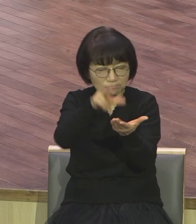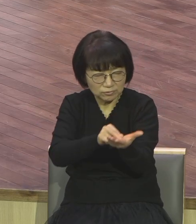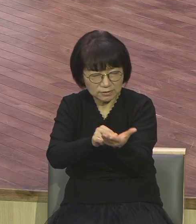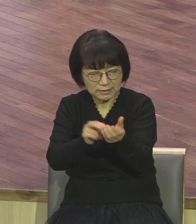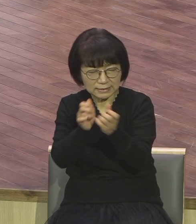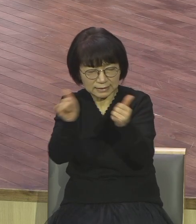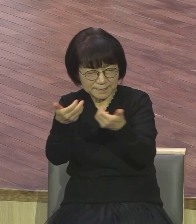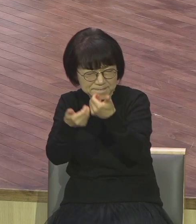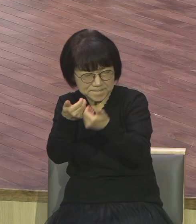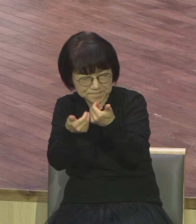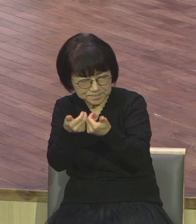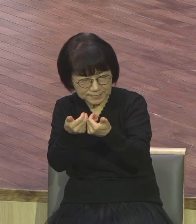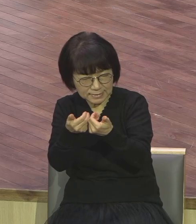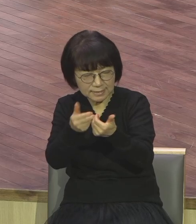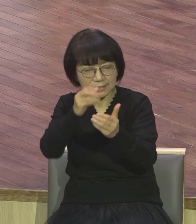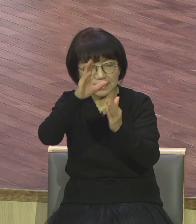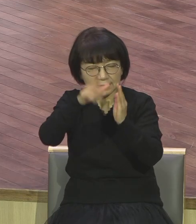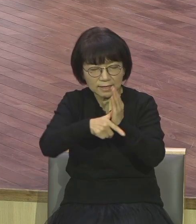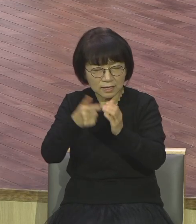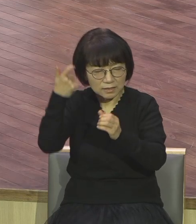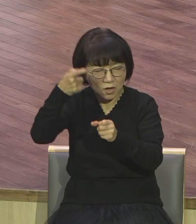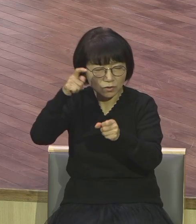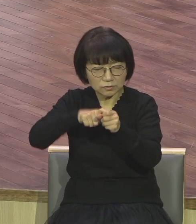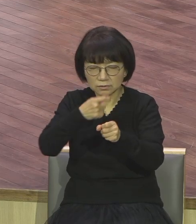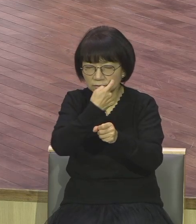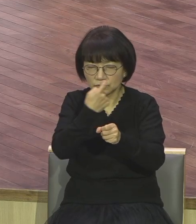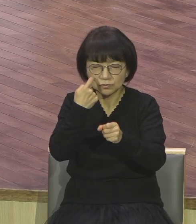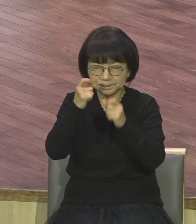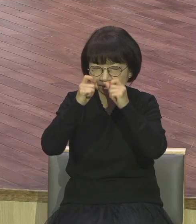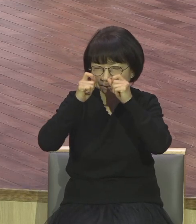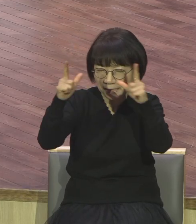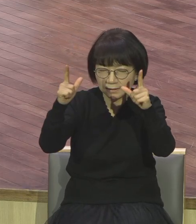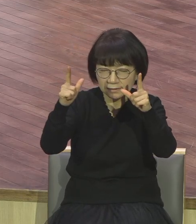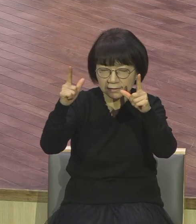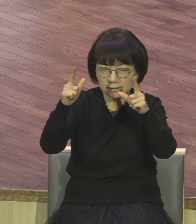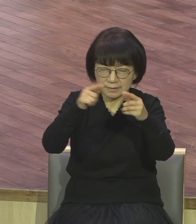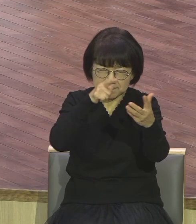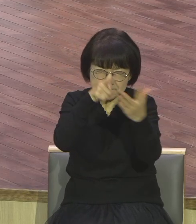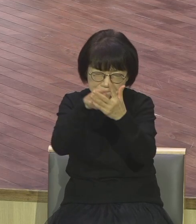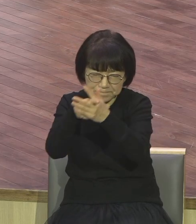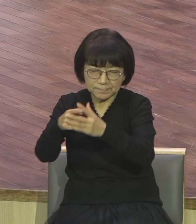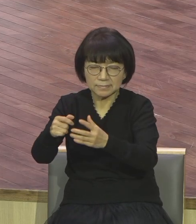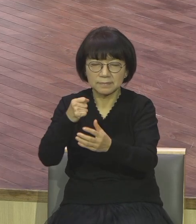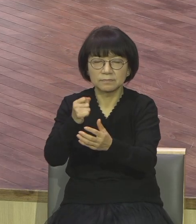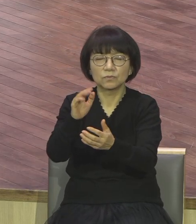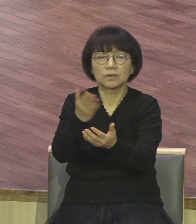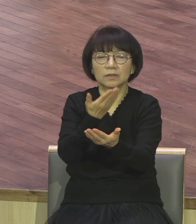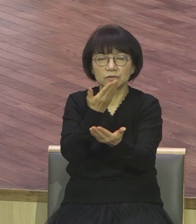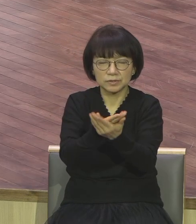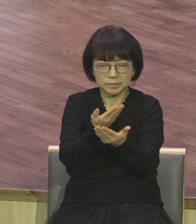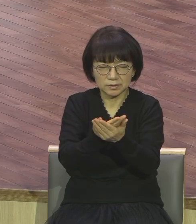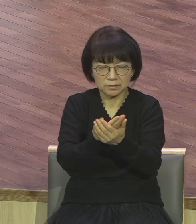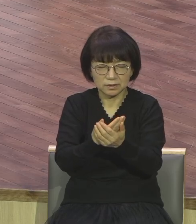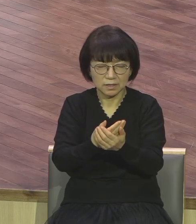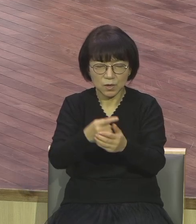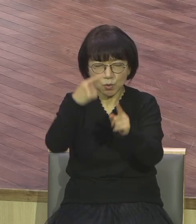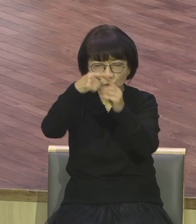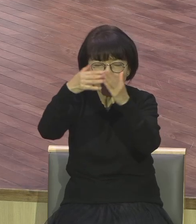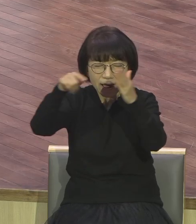수 있는 여운 가족들이 다 되게 도와주옵소서 알곡과 가라지가 공존하는 교회 안에서 속지